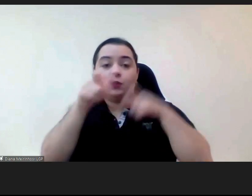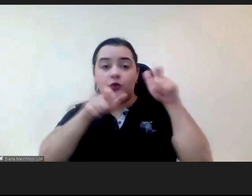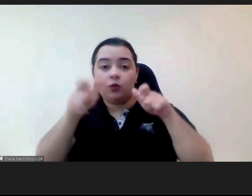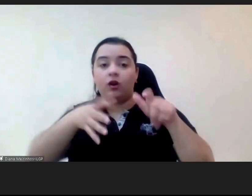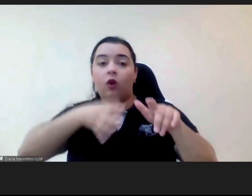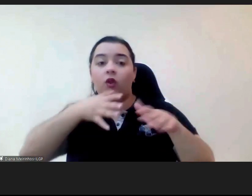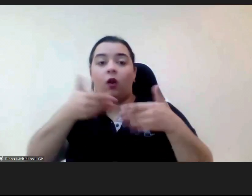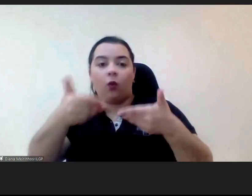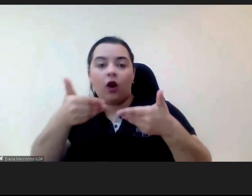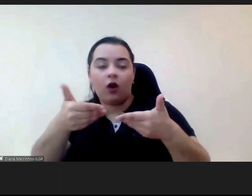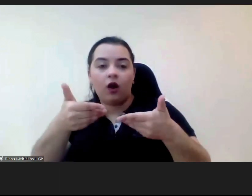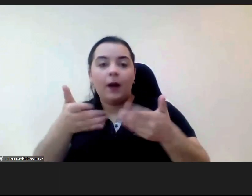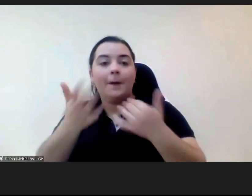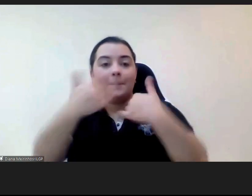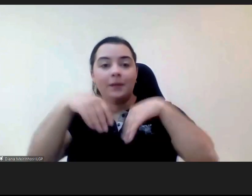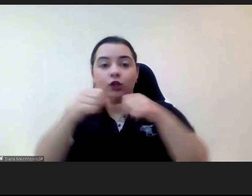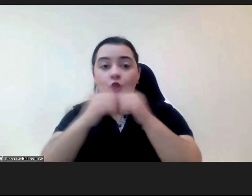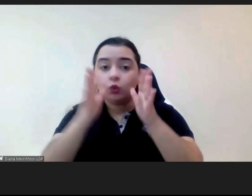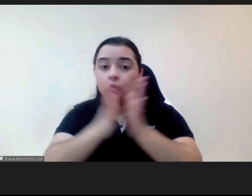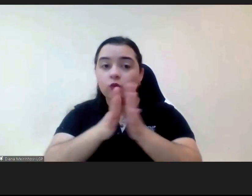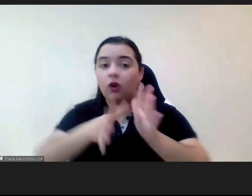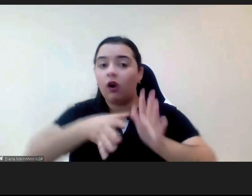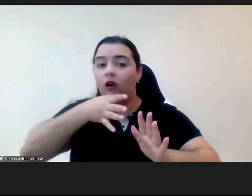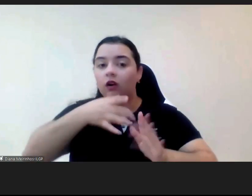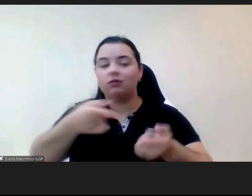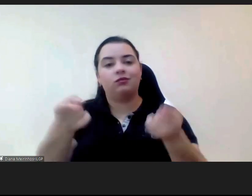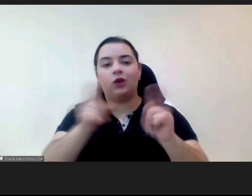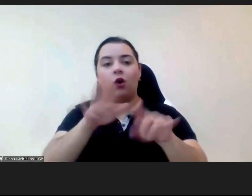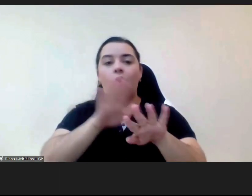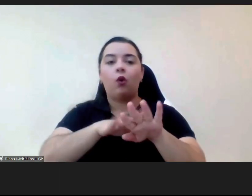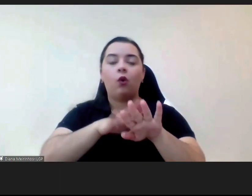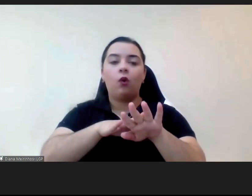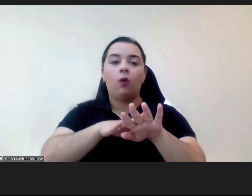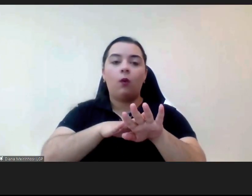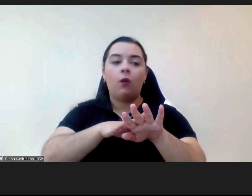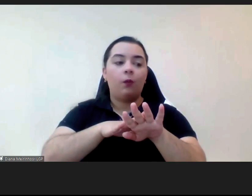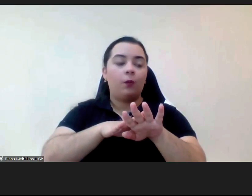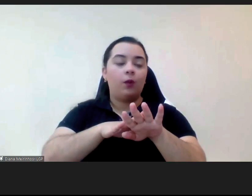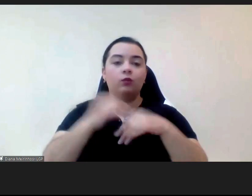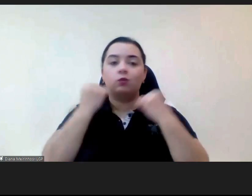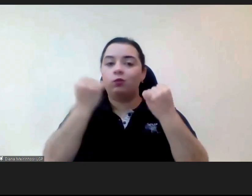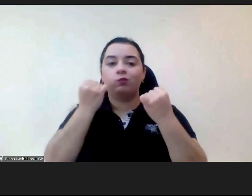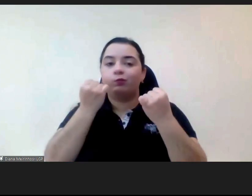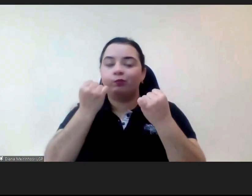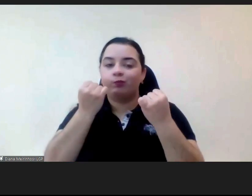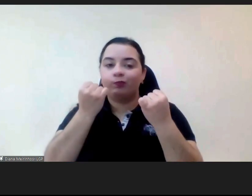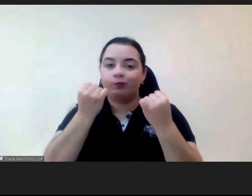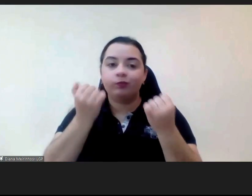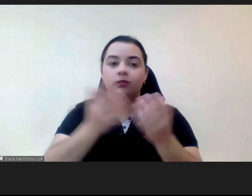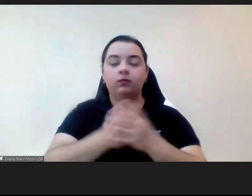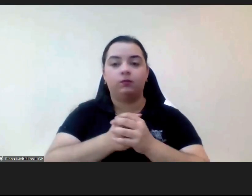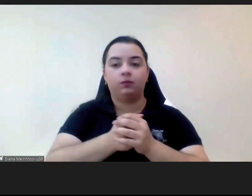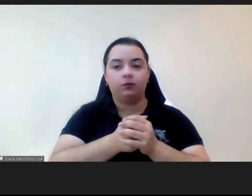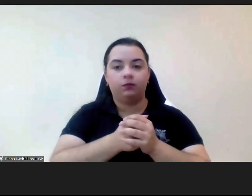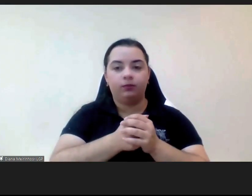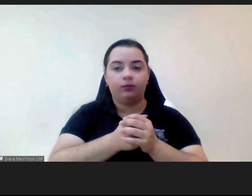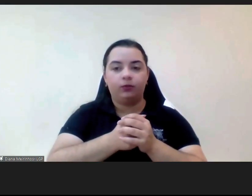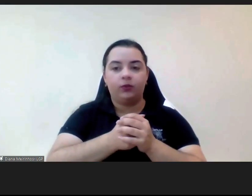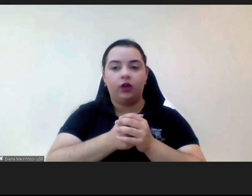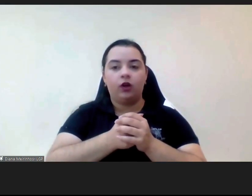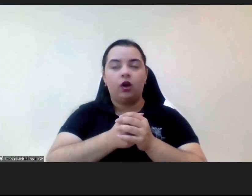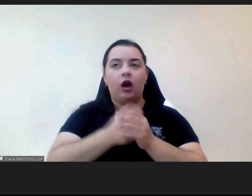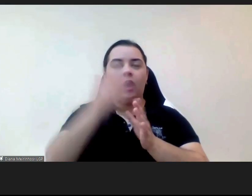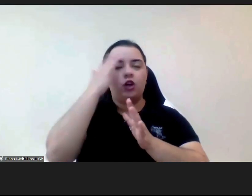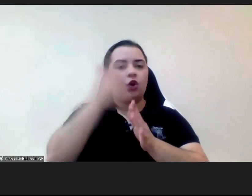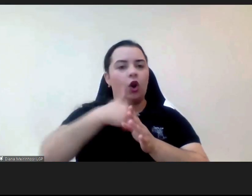chamado sempre a atenção dessas dessa questão fomos dos primeiros creio que a nossa linha